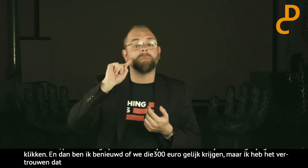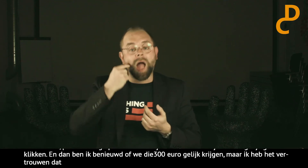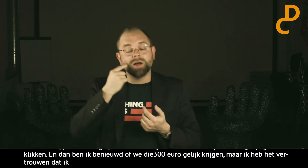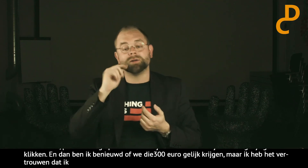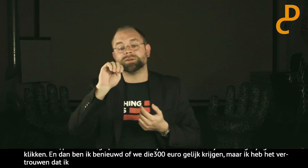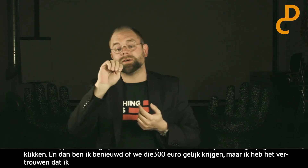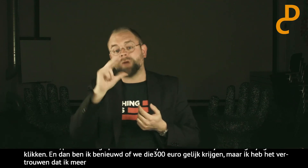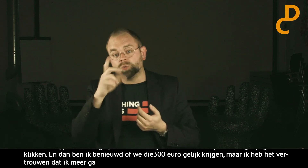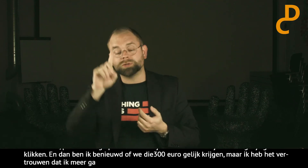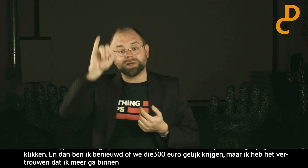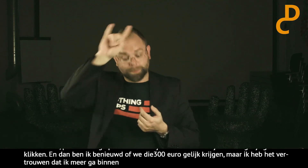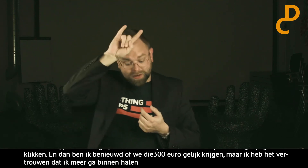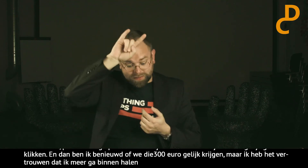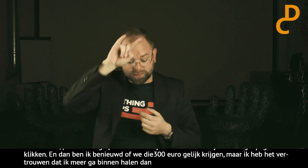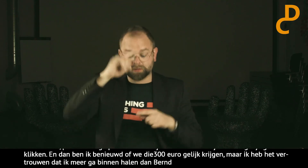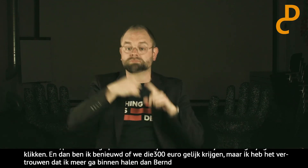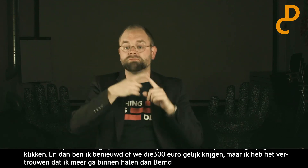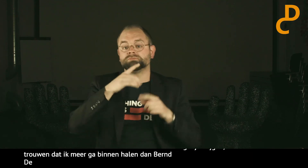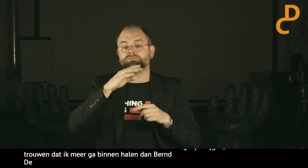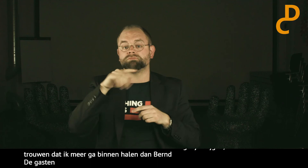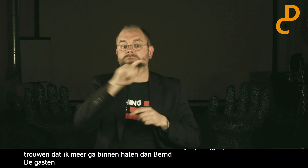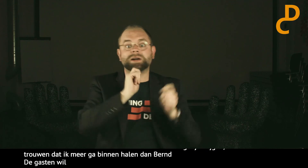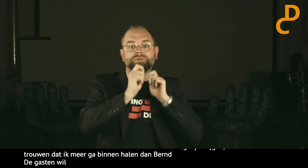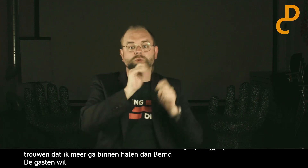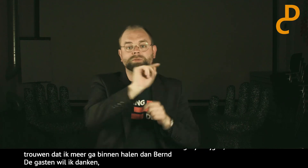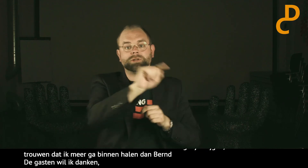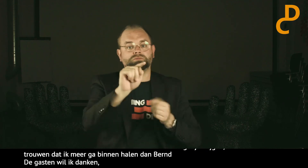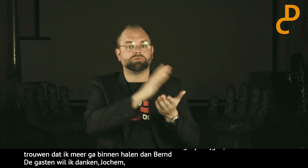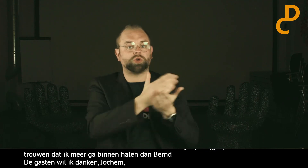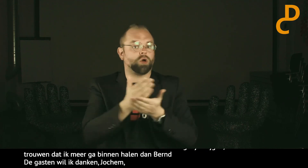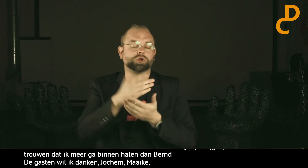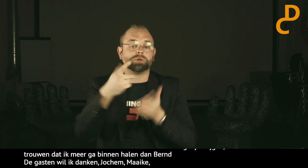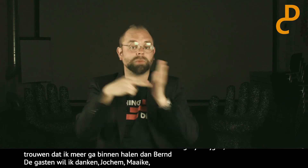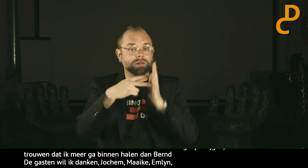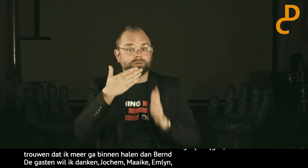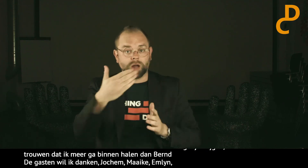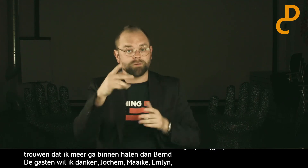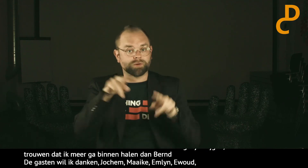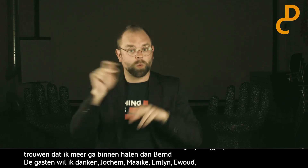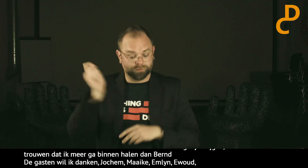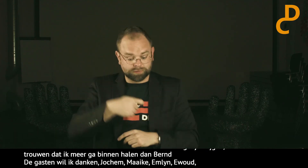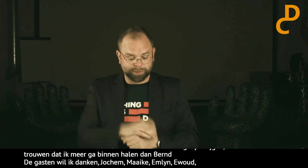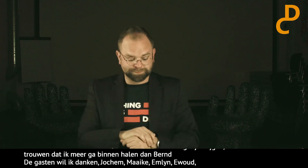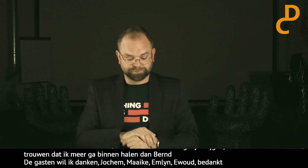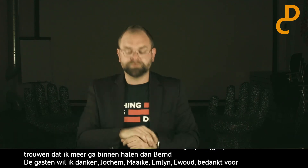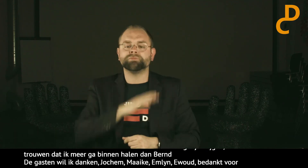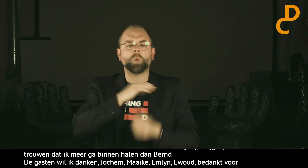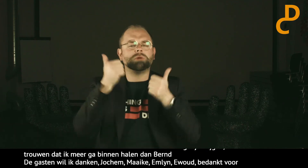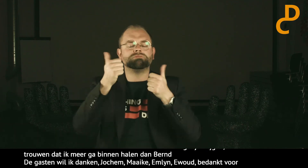bedanken. Jochem, Maaike, Emlin, Ewout. Bedankt voor alle. En voor Bert